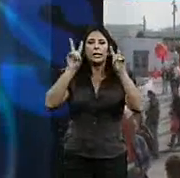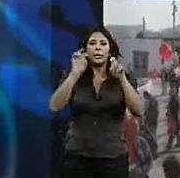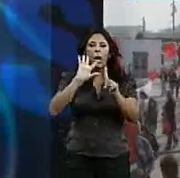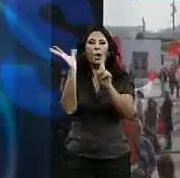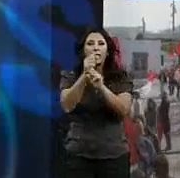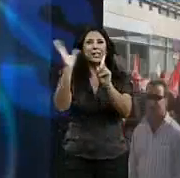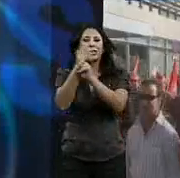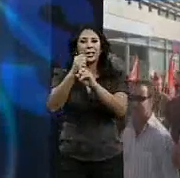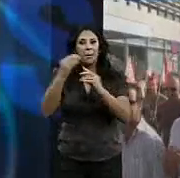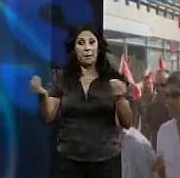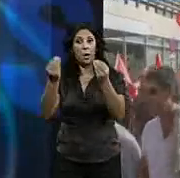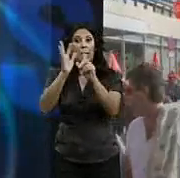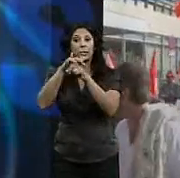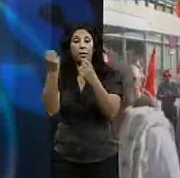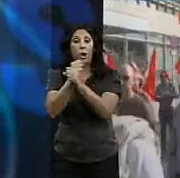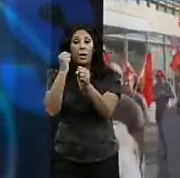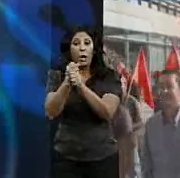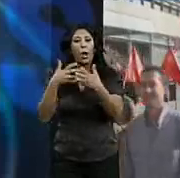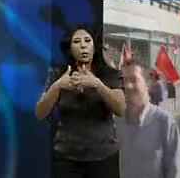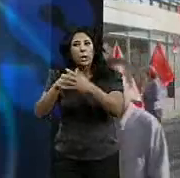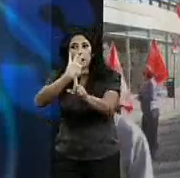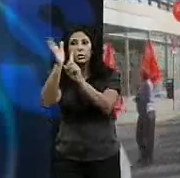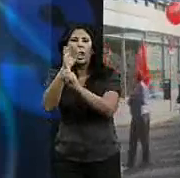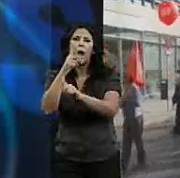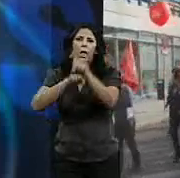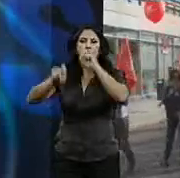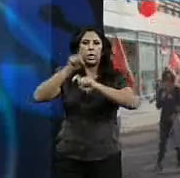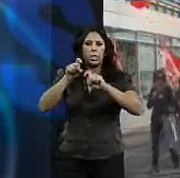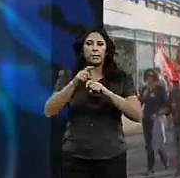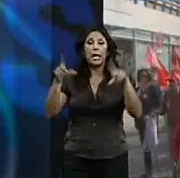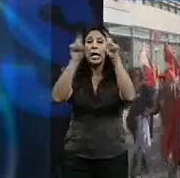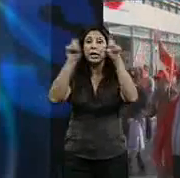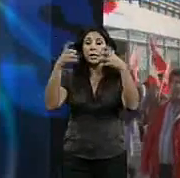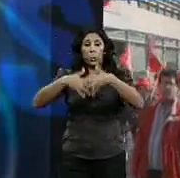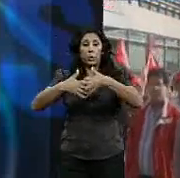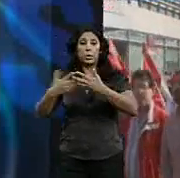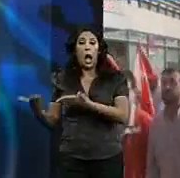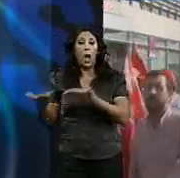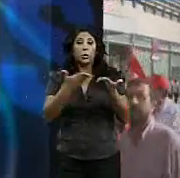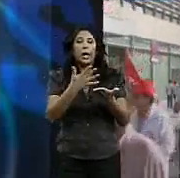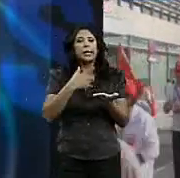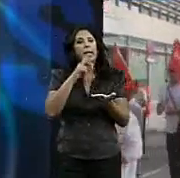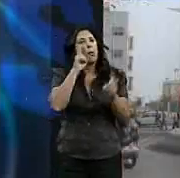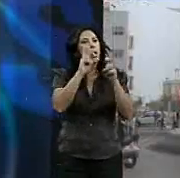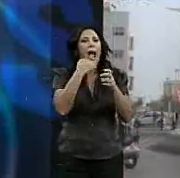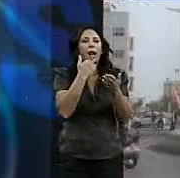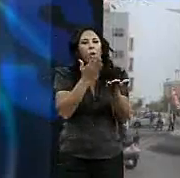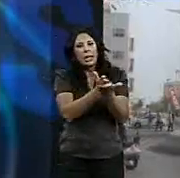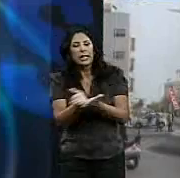laborales luchados y conseguidos. Desde la industria auxiliar se exige una alternativa para la Bahía de Cádiz. Si la construcción de barcos